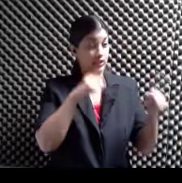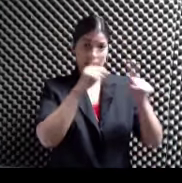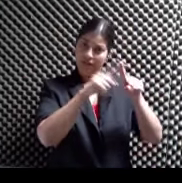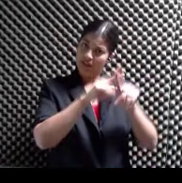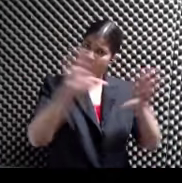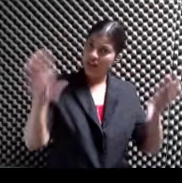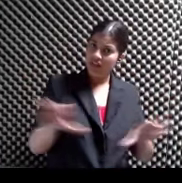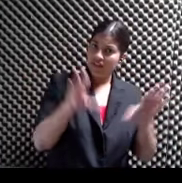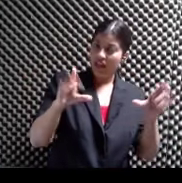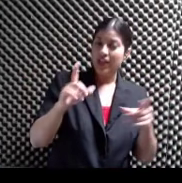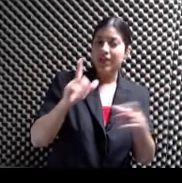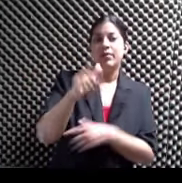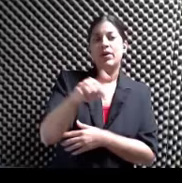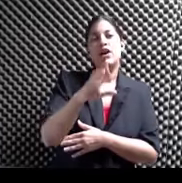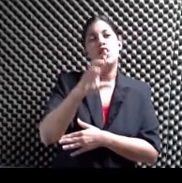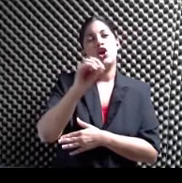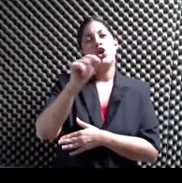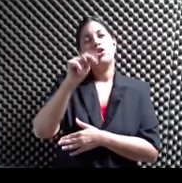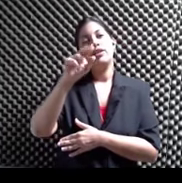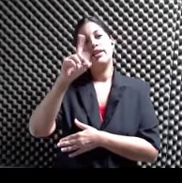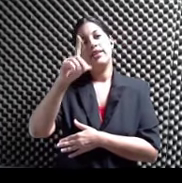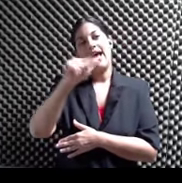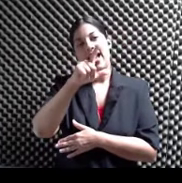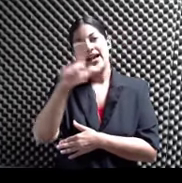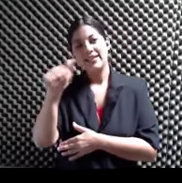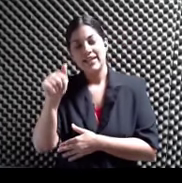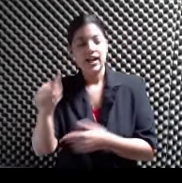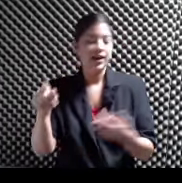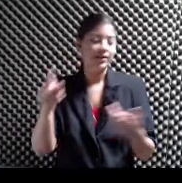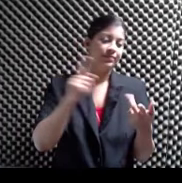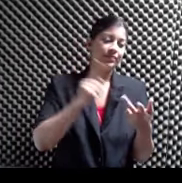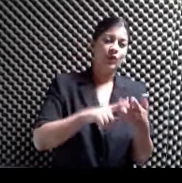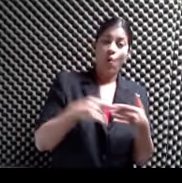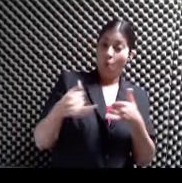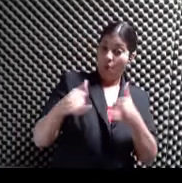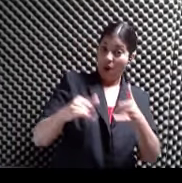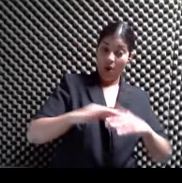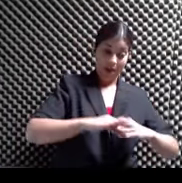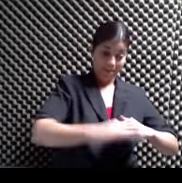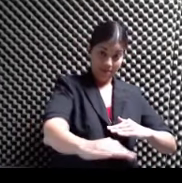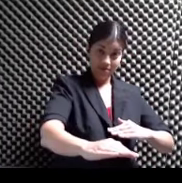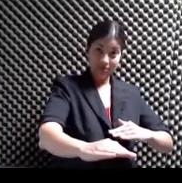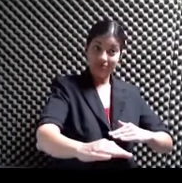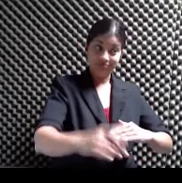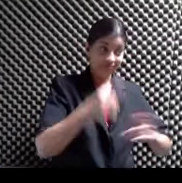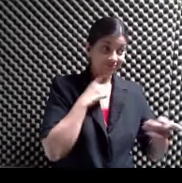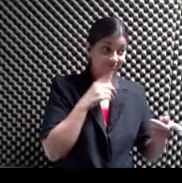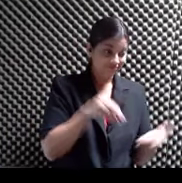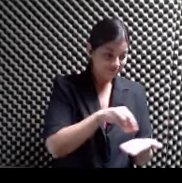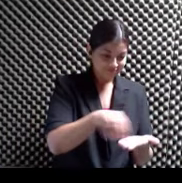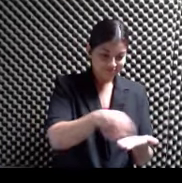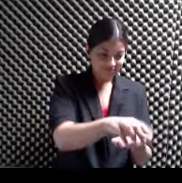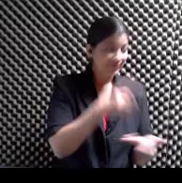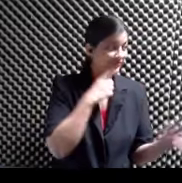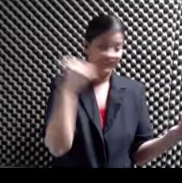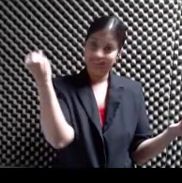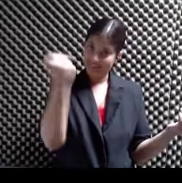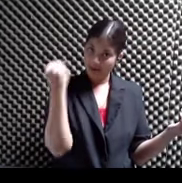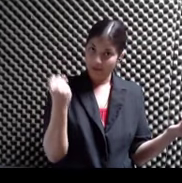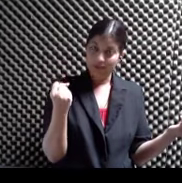rondalla De aguada Juegos de mesa Van a haber juegos de mesa Eso va a el sábado Eso es el sábado Exacto Va a estar el